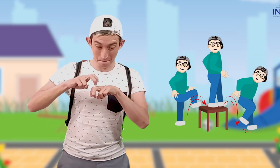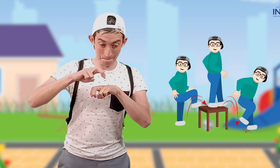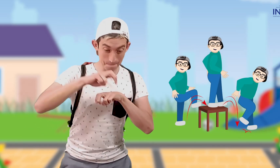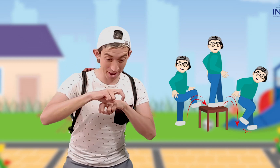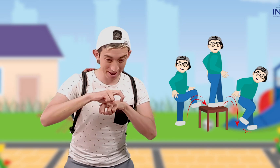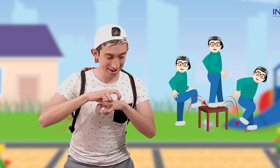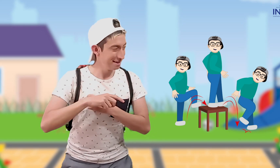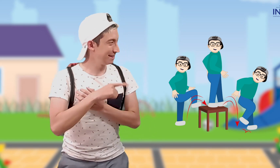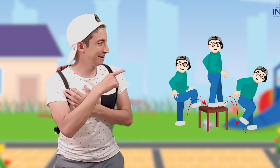encima de la silla.